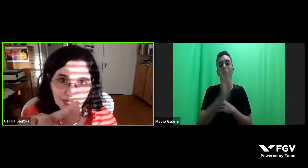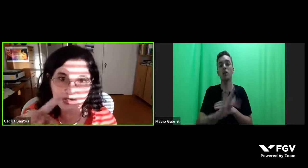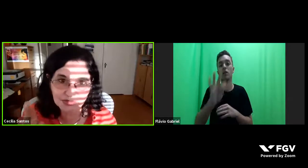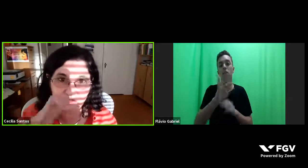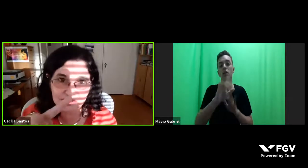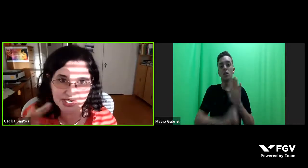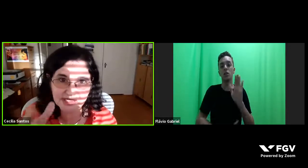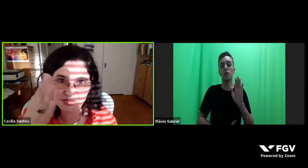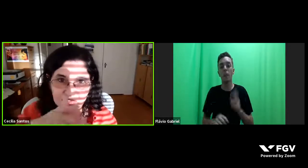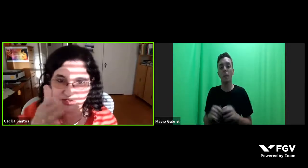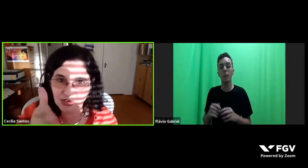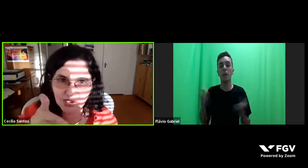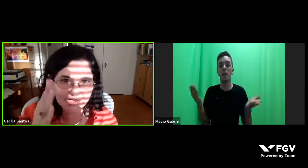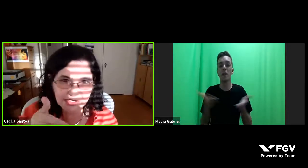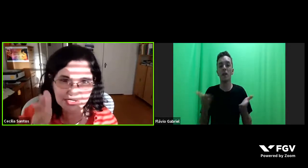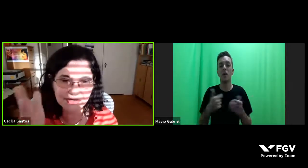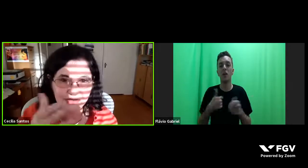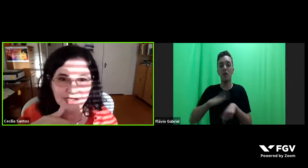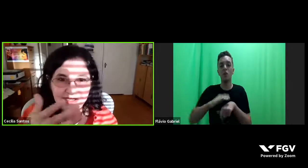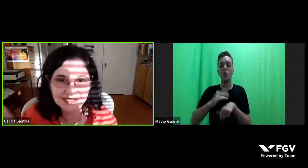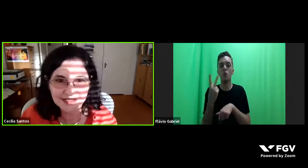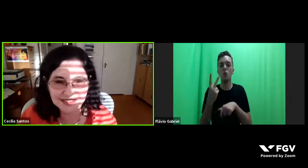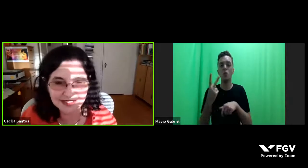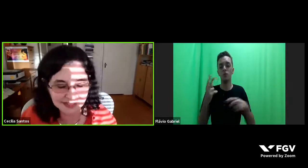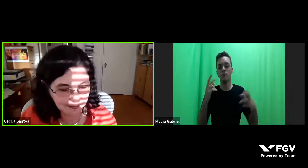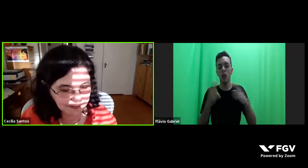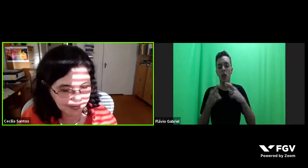duas relações só a título